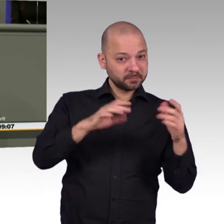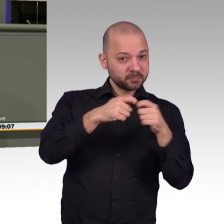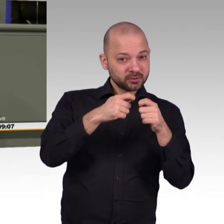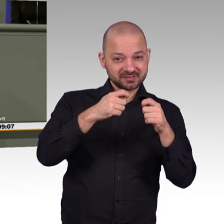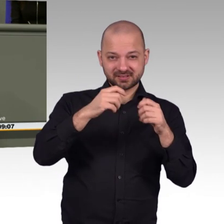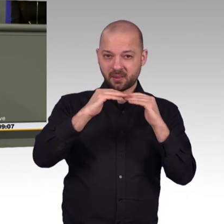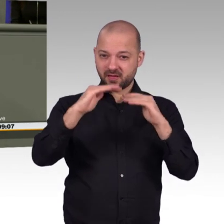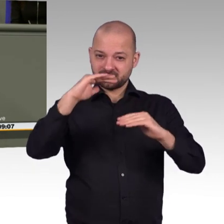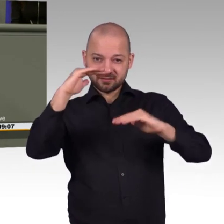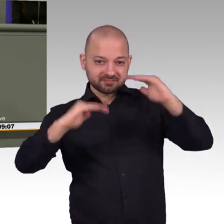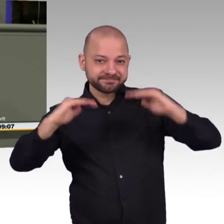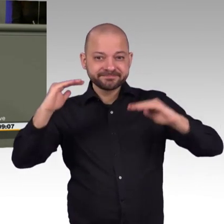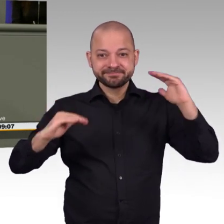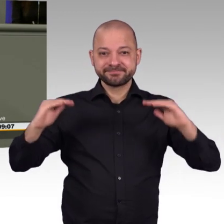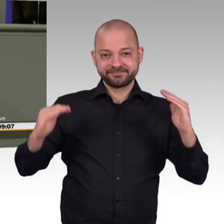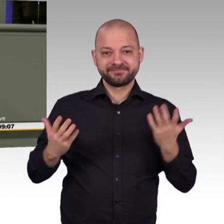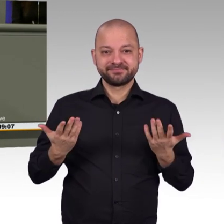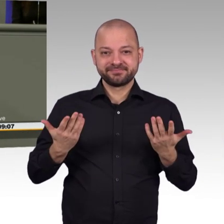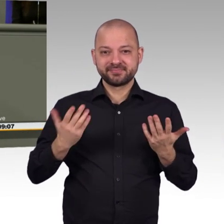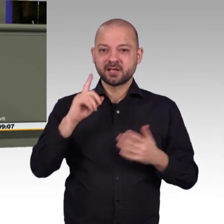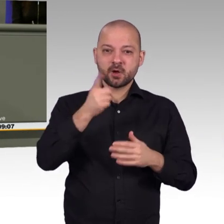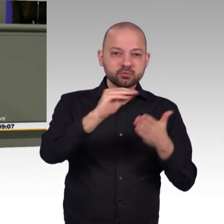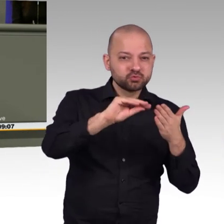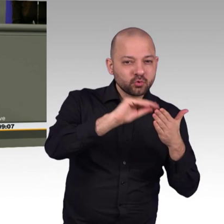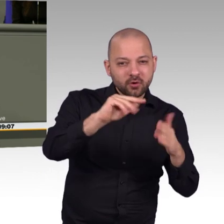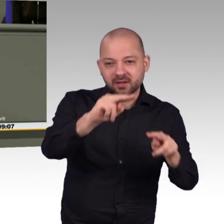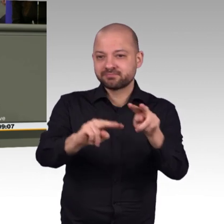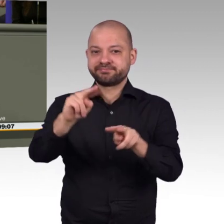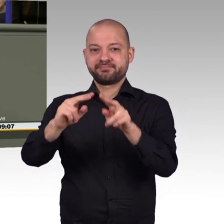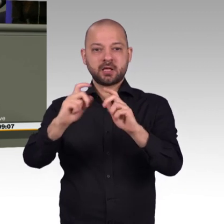auch als Bundespolitiker mehr denn je gefragt, auch wenn es vielleicht noch nicht jeder Landesvertreter gerne hören würde.